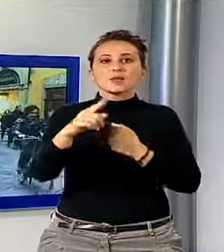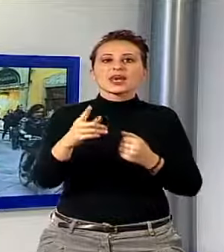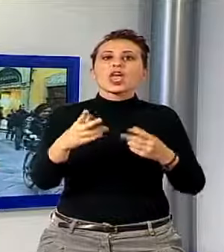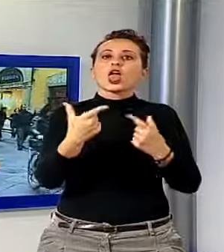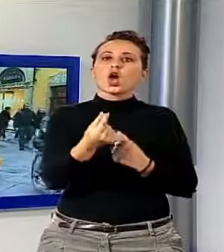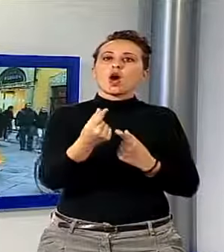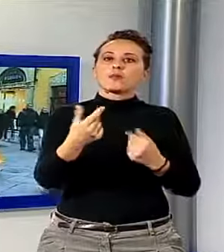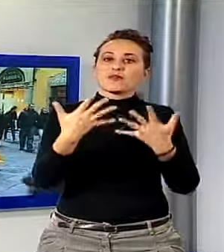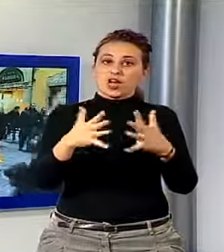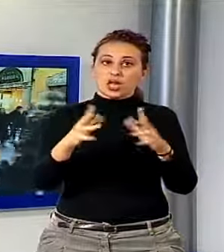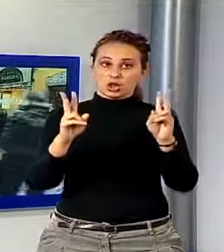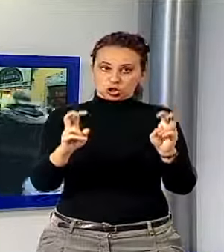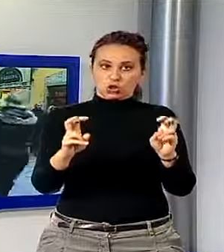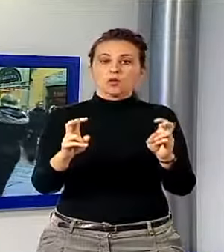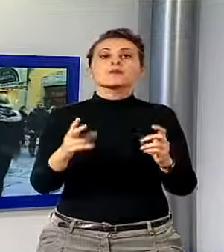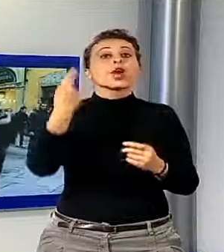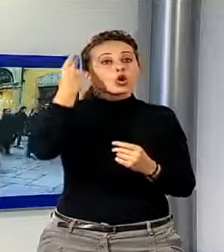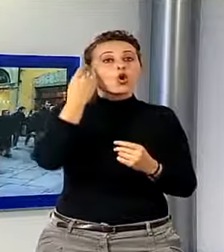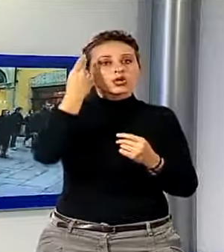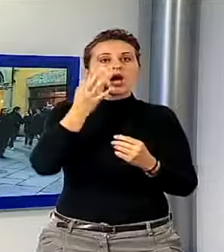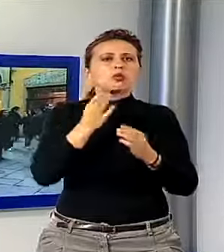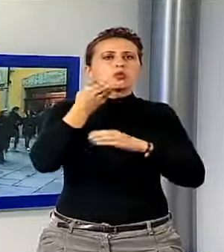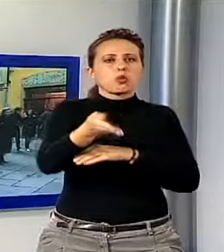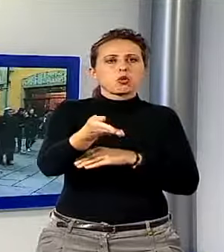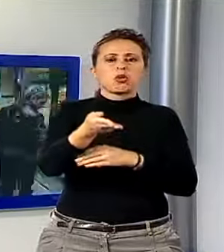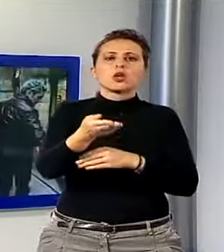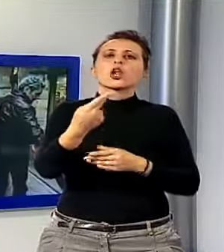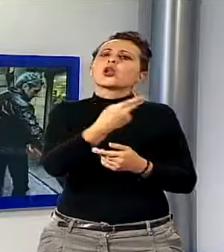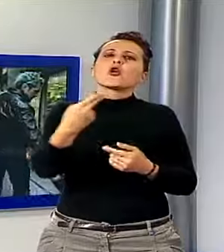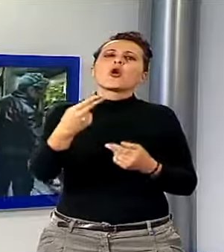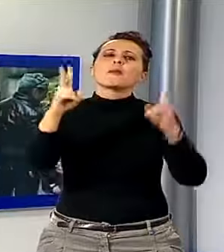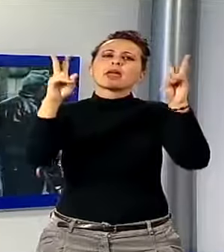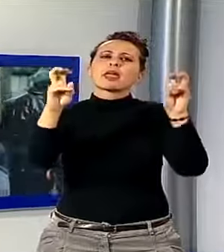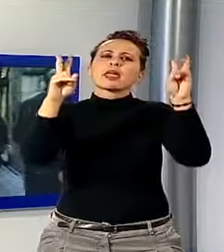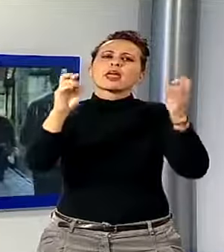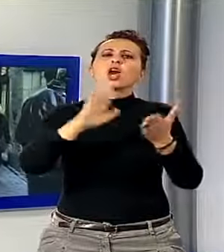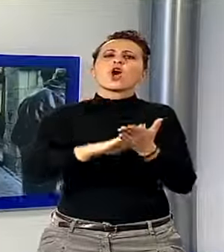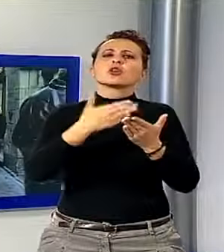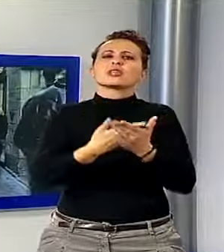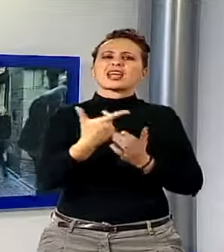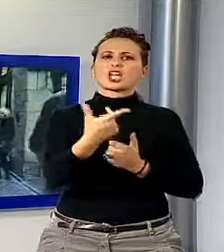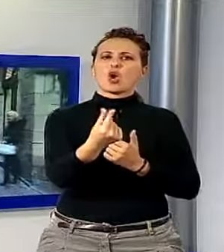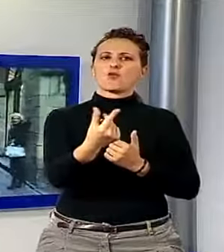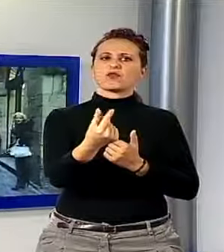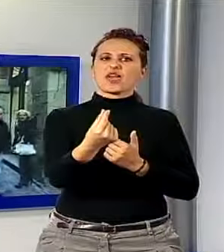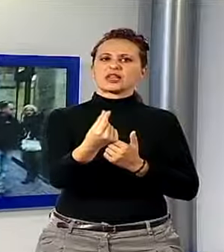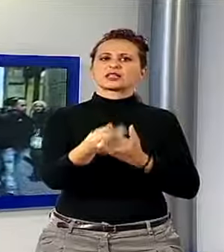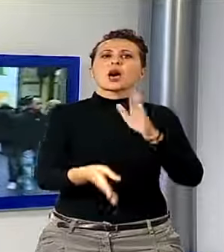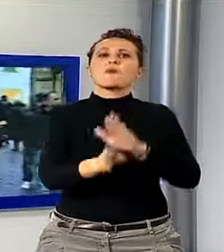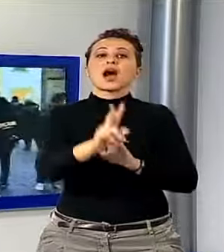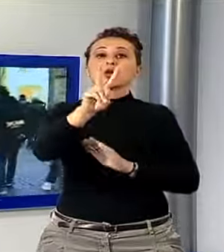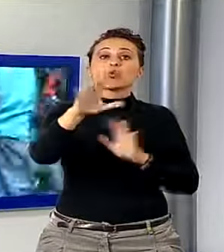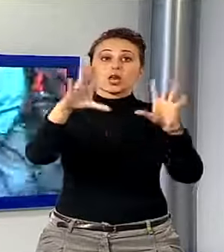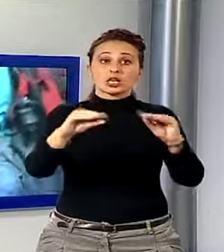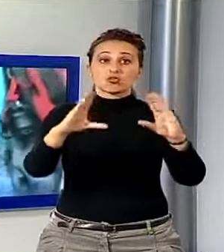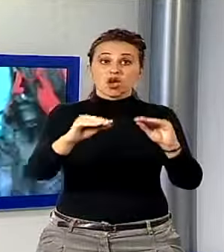davanti ad un notaio. Si chiamano contratti di convivenza e dal 2 dicembre potranno essere sottoscritti presso qualsiasi studio